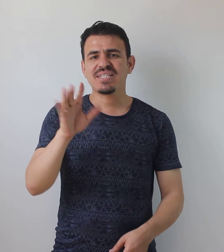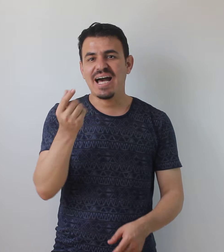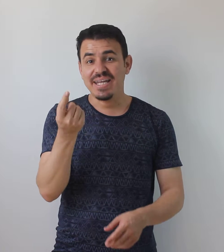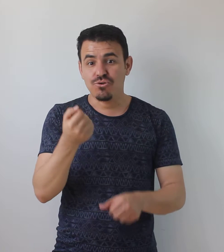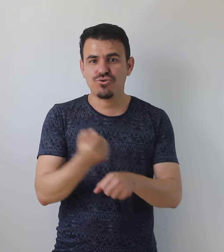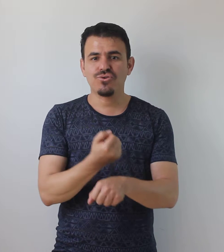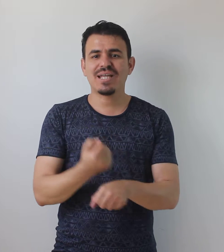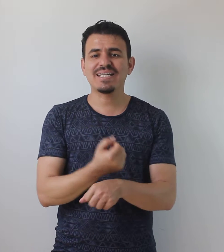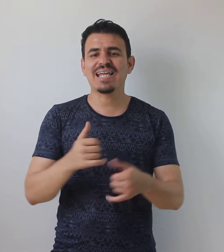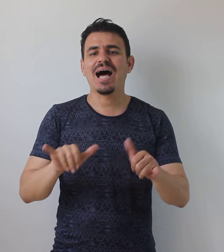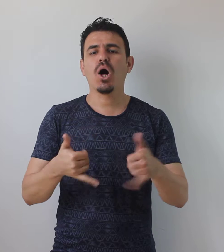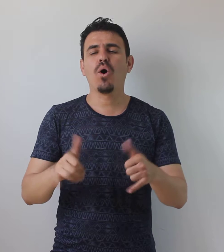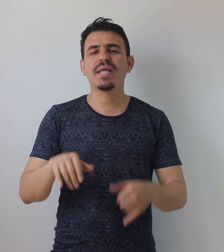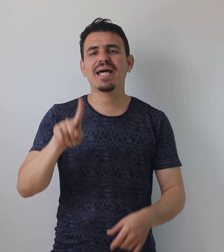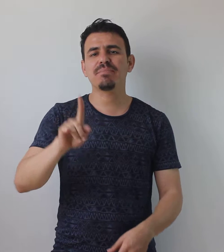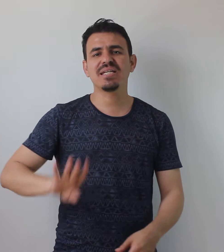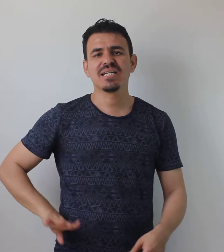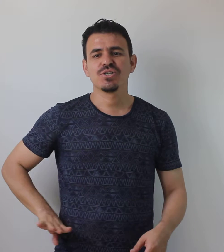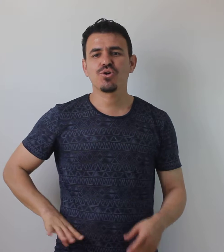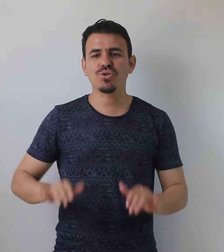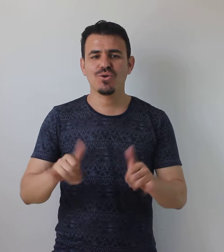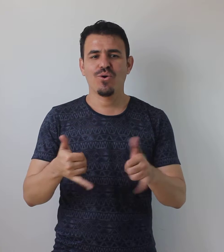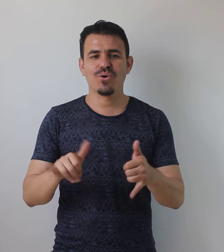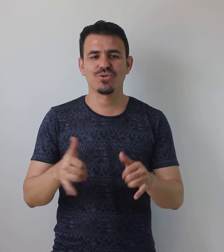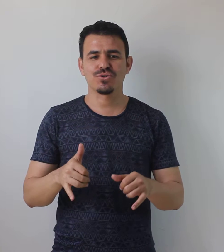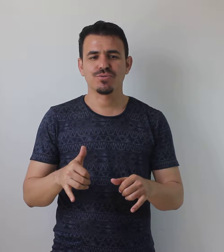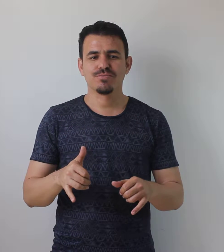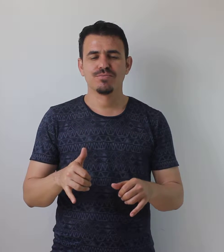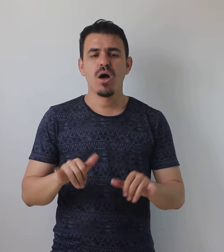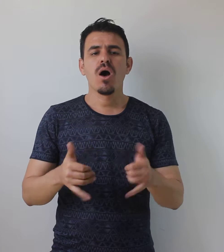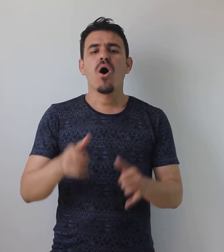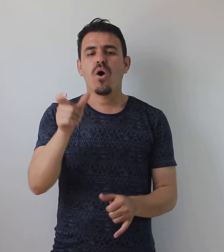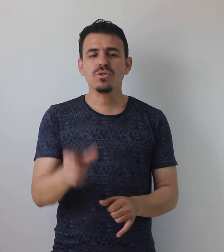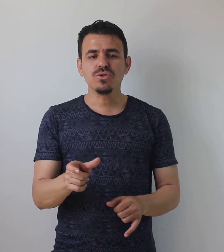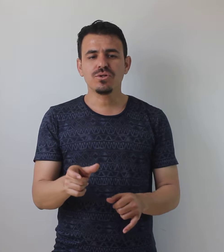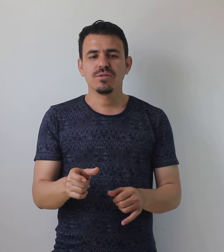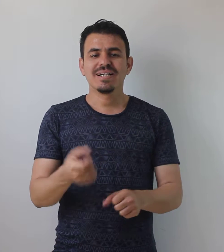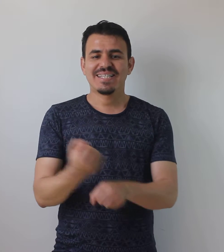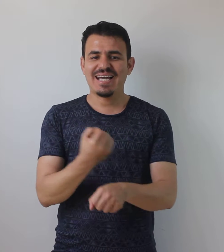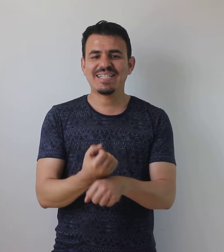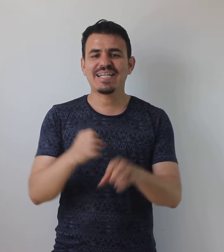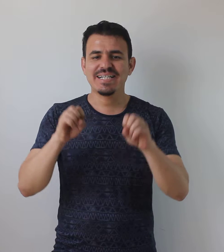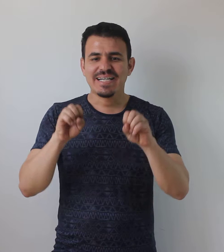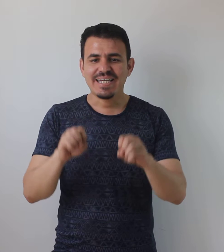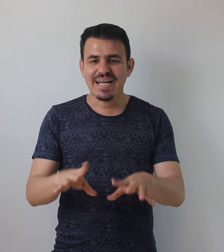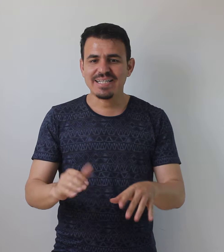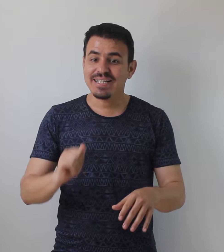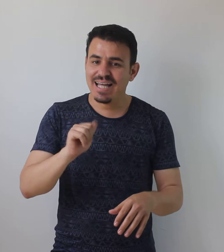tane küçük taşla oynanan bir çocuk oyunudur. Oyuncu taşları yere attıktan